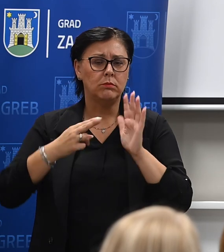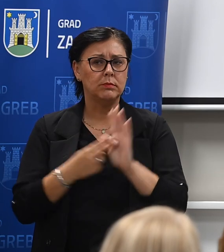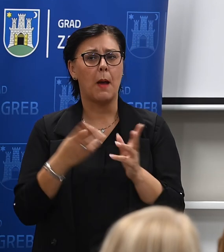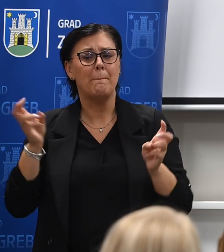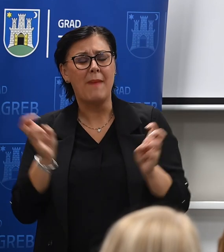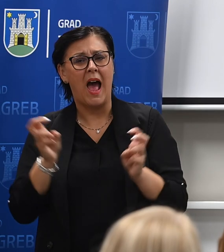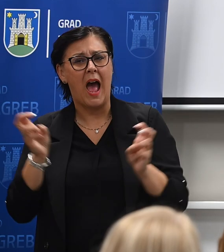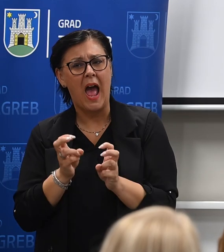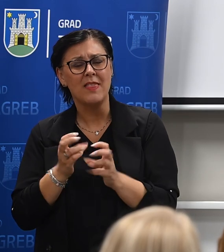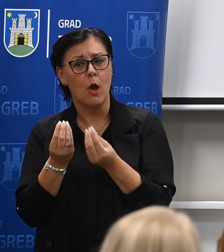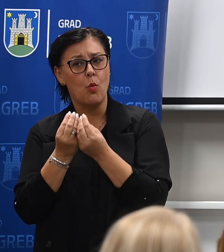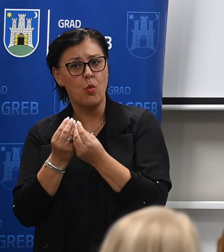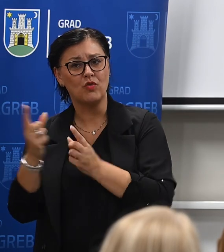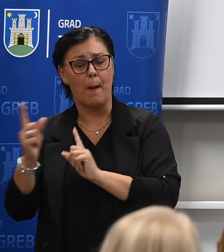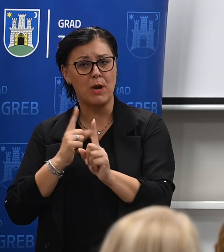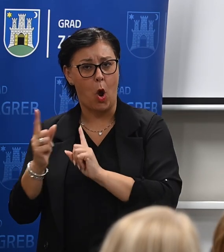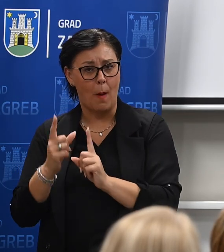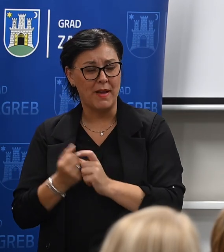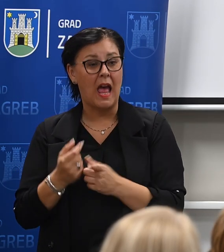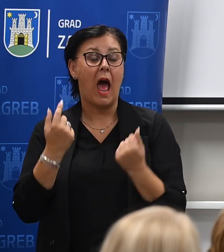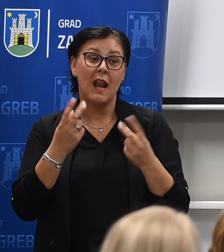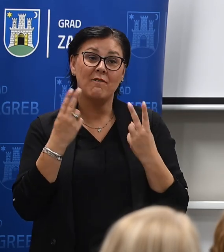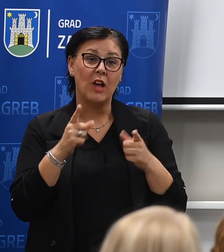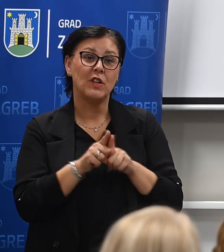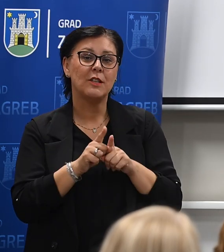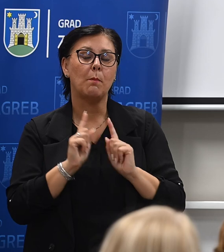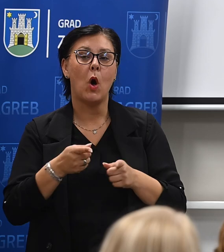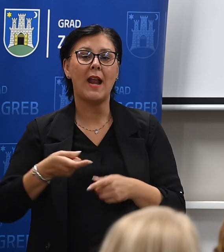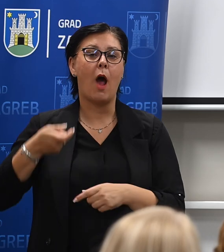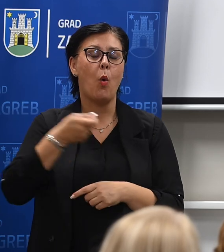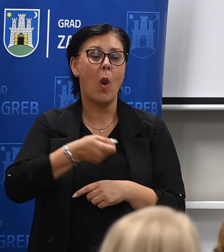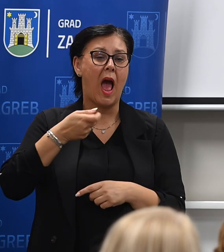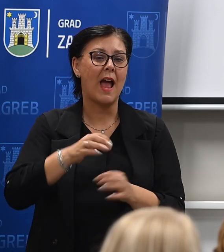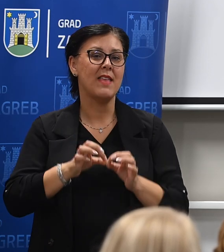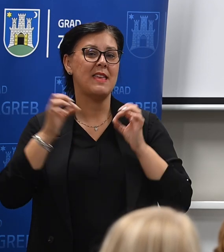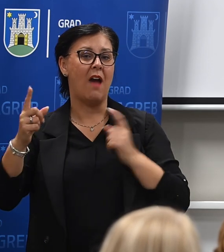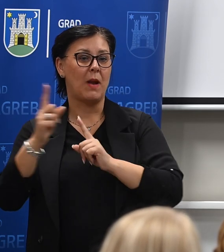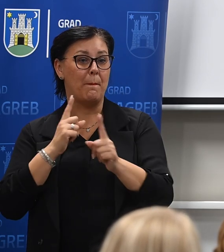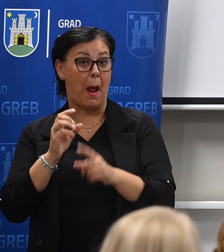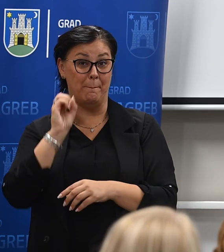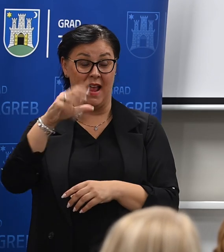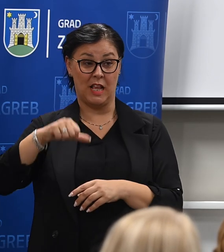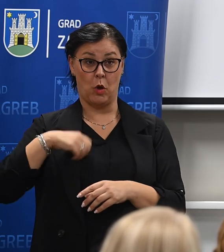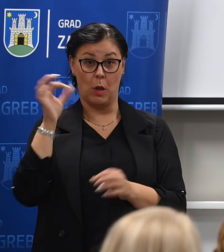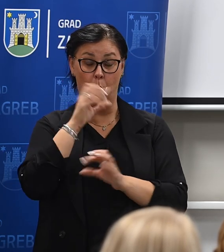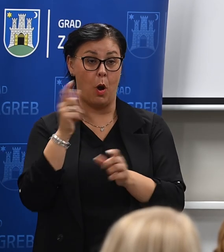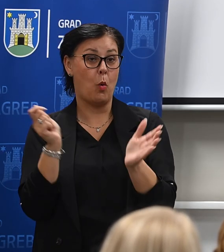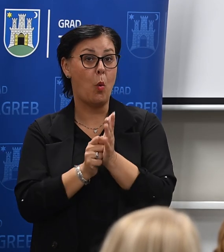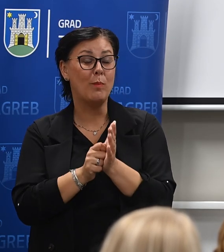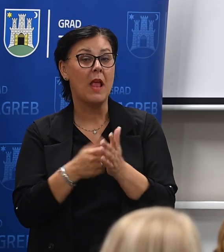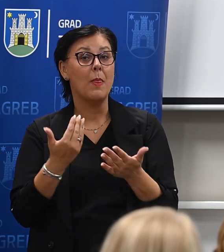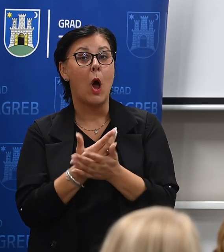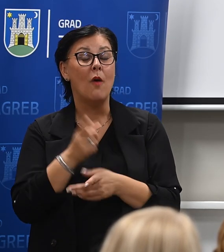obtrčenje, a da ne govorimo o ono što mislim da je ključno, a to je ulaganje u jedni prijevaz. Ako 15 godina nije kupljen novi tramaj, a sad ih kupujemo 80,